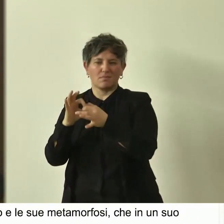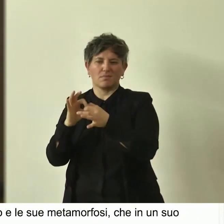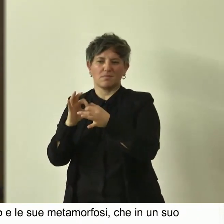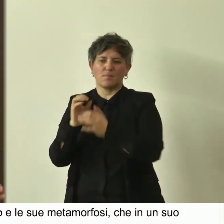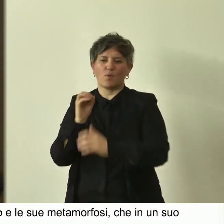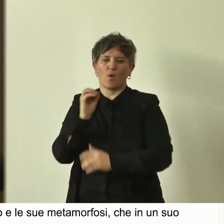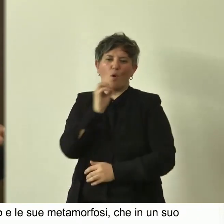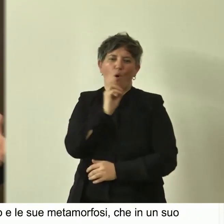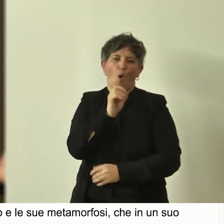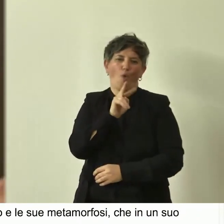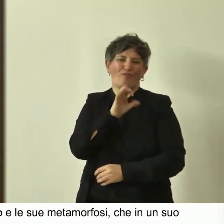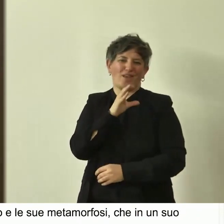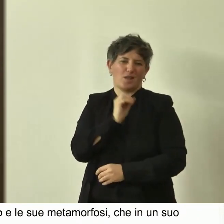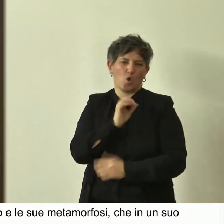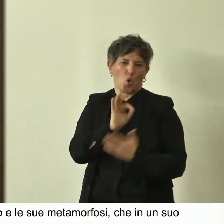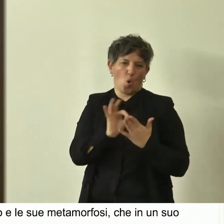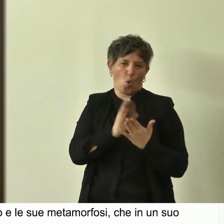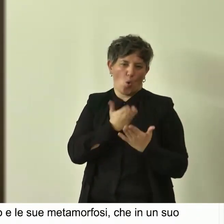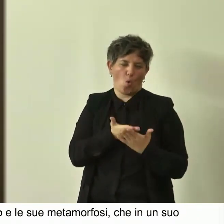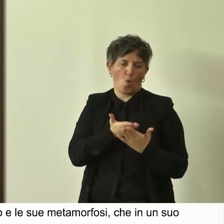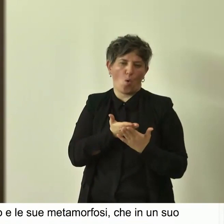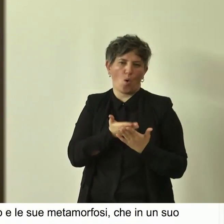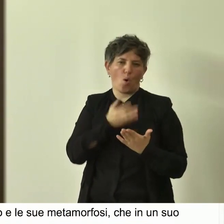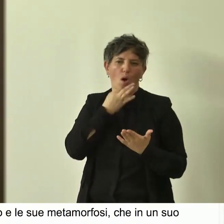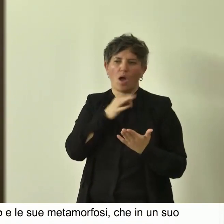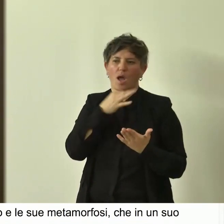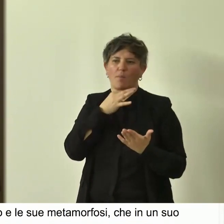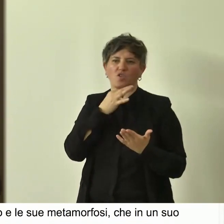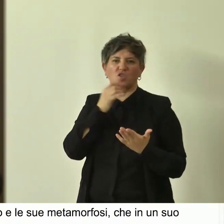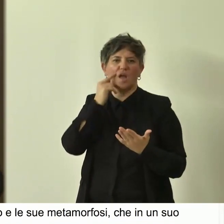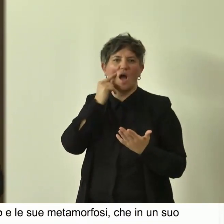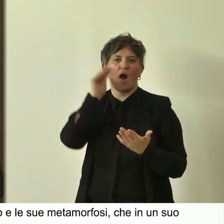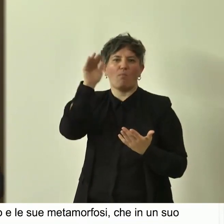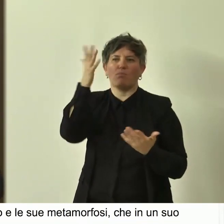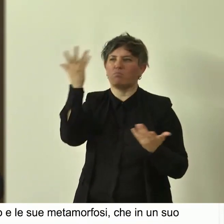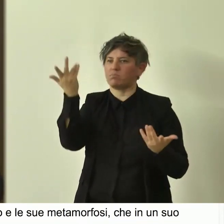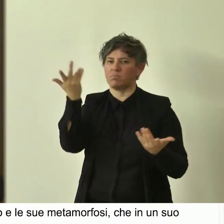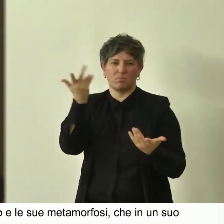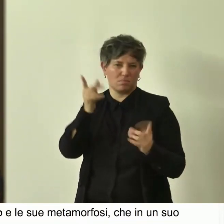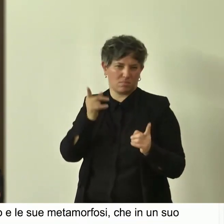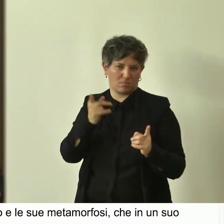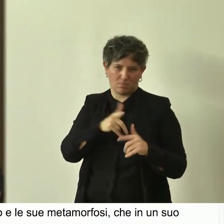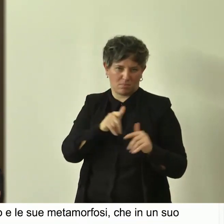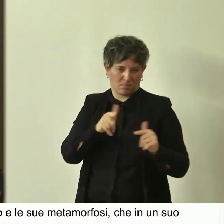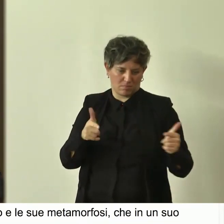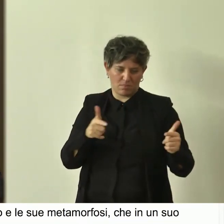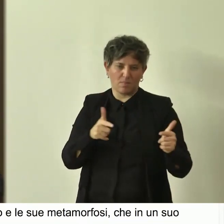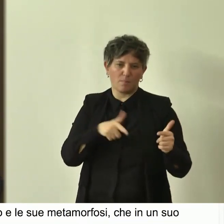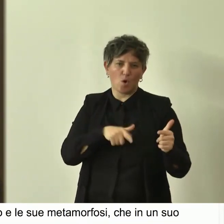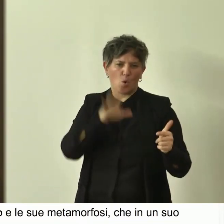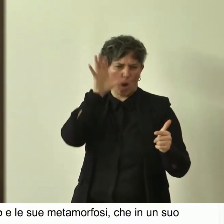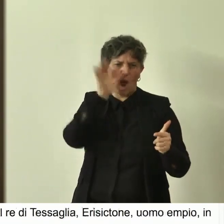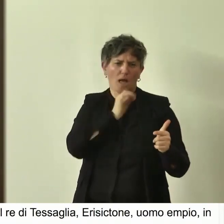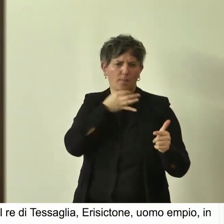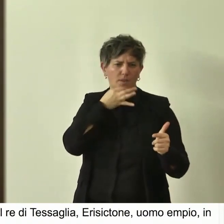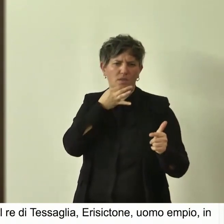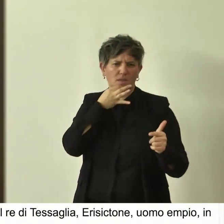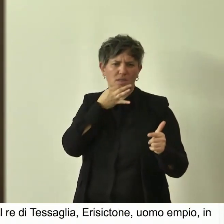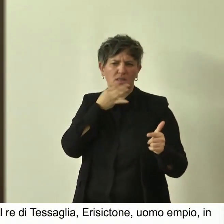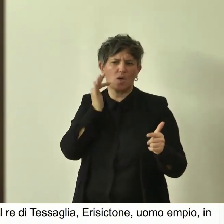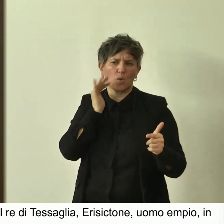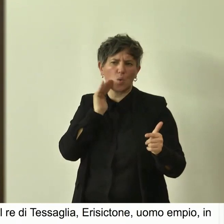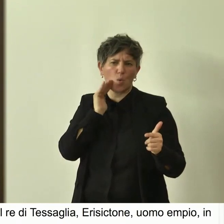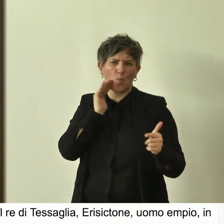Ovidio ovviamente delle capacità profetiche che non aveva, però ha colto, diciamo, qualcosa dell'essenza, dell